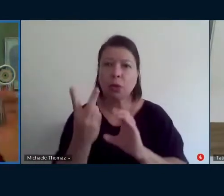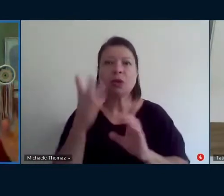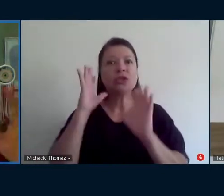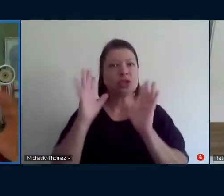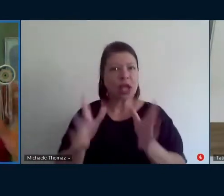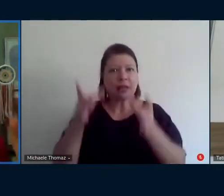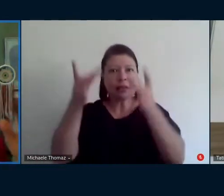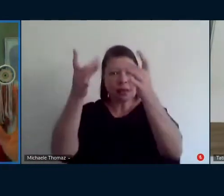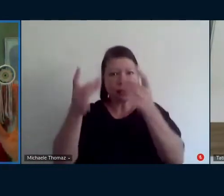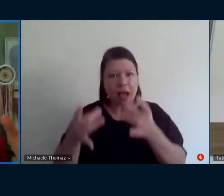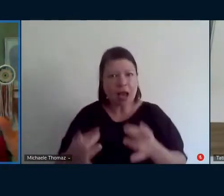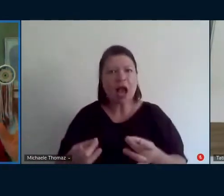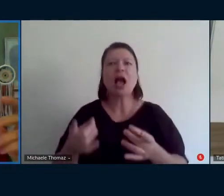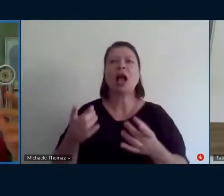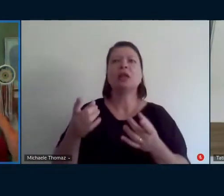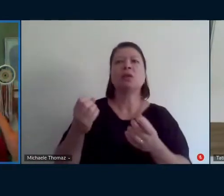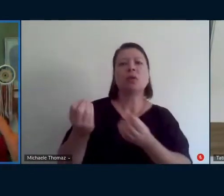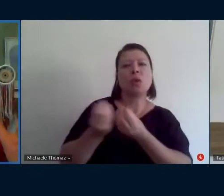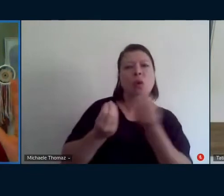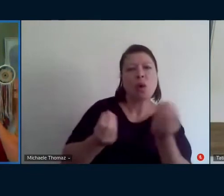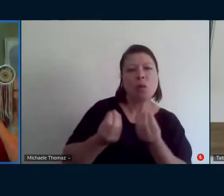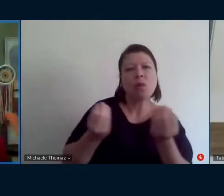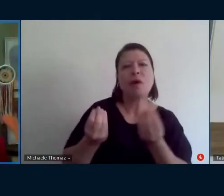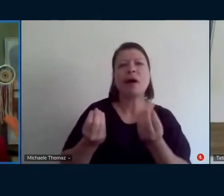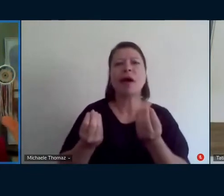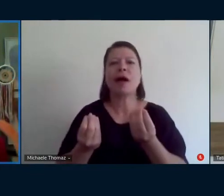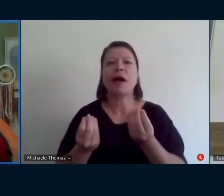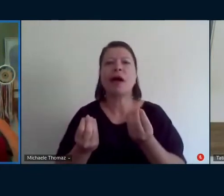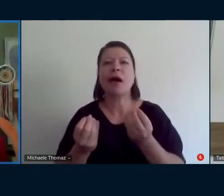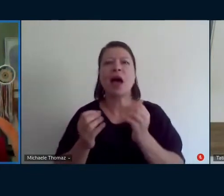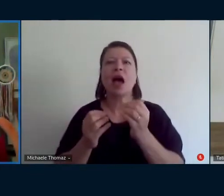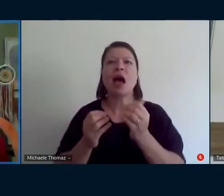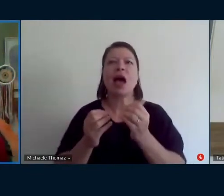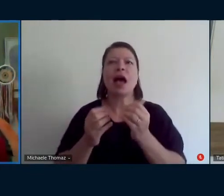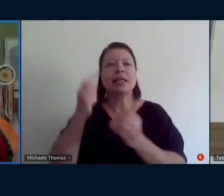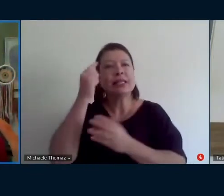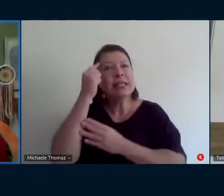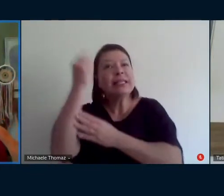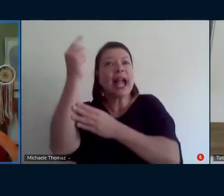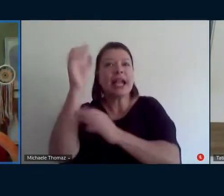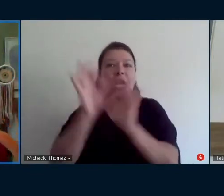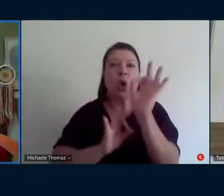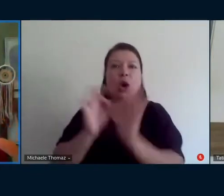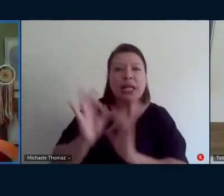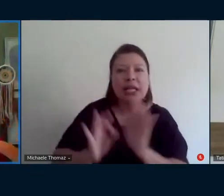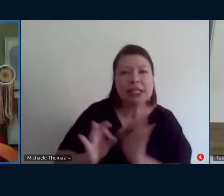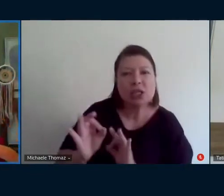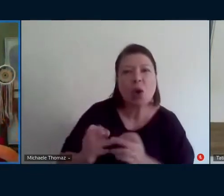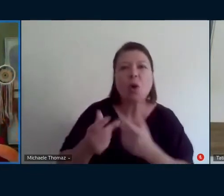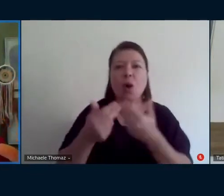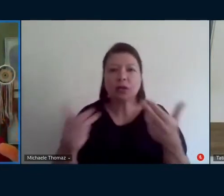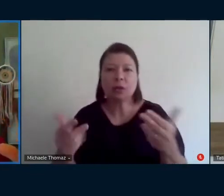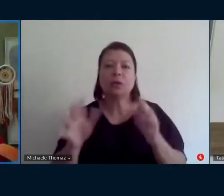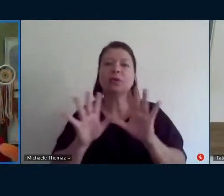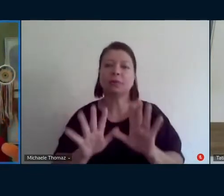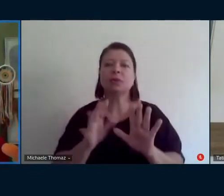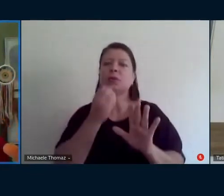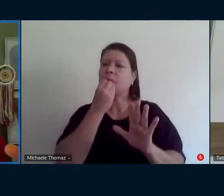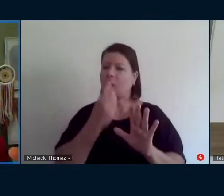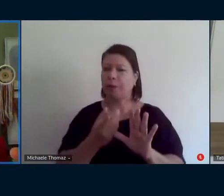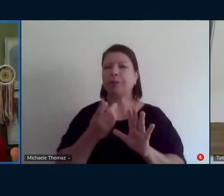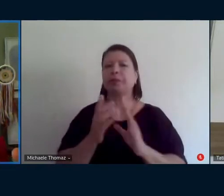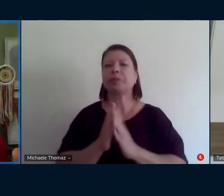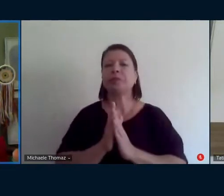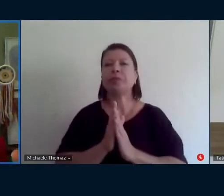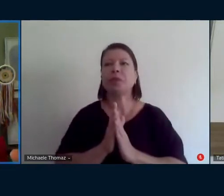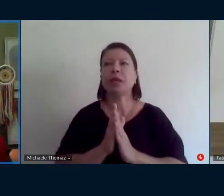as ideias que norteiam as ideias que organizam o nosso olhar etc só para dar uma destacada de repente nos